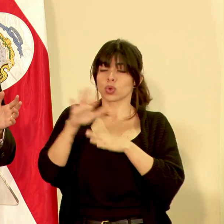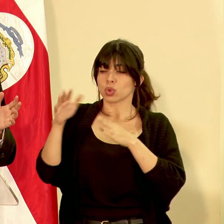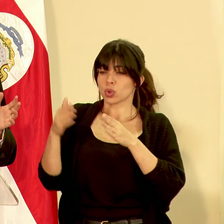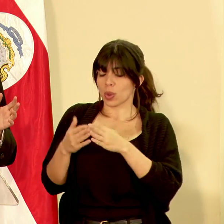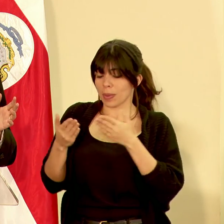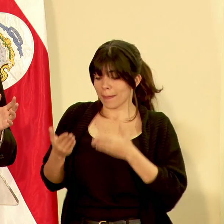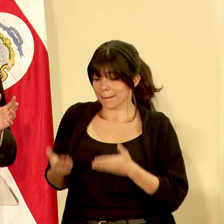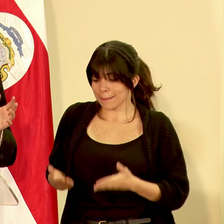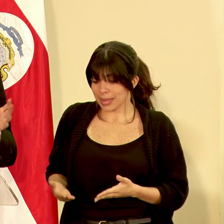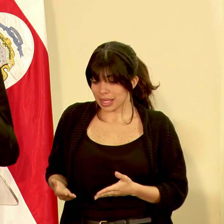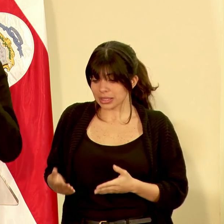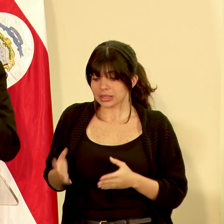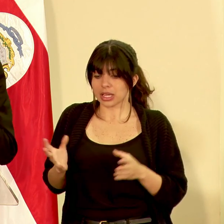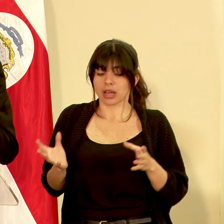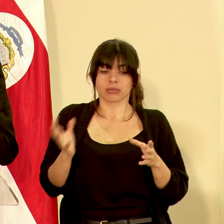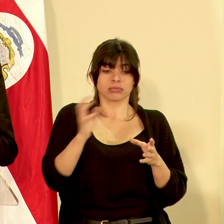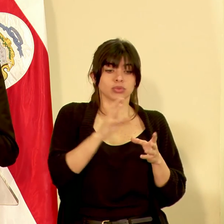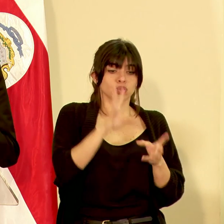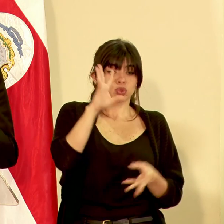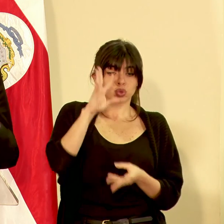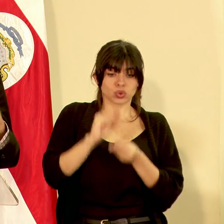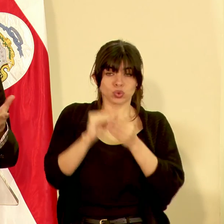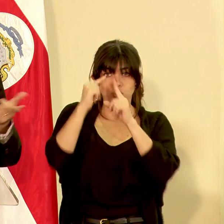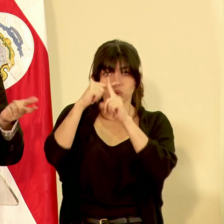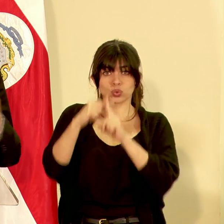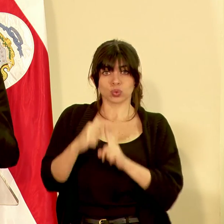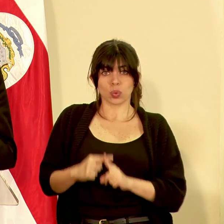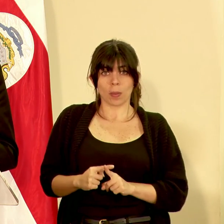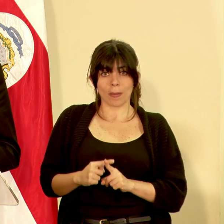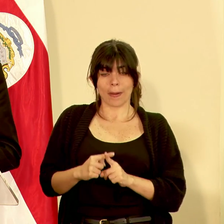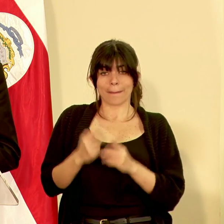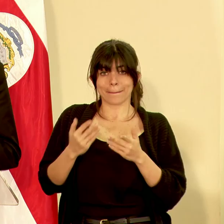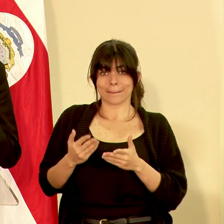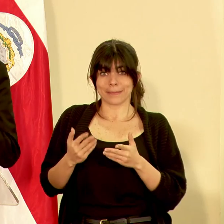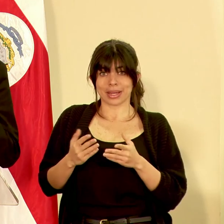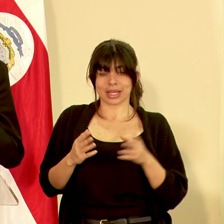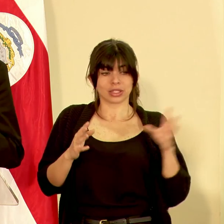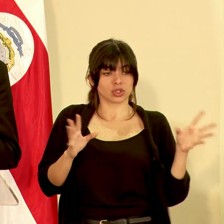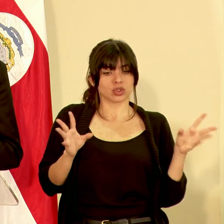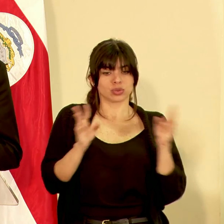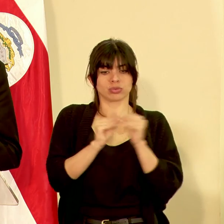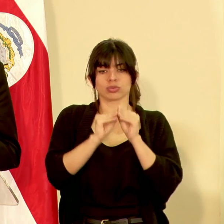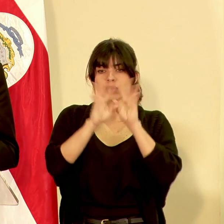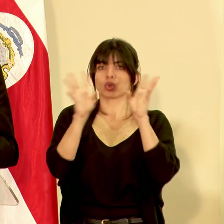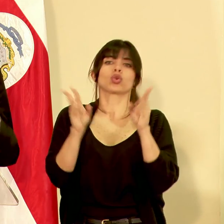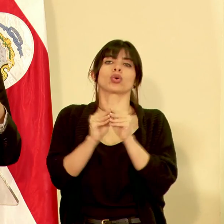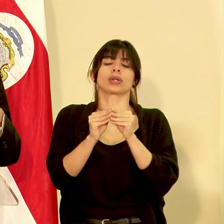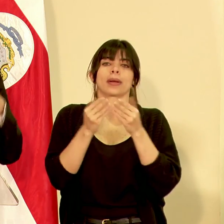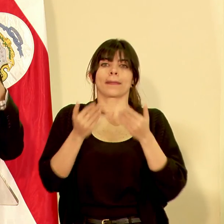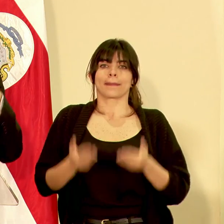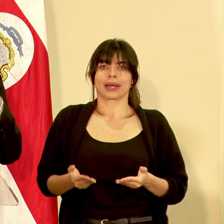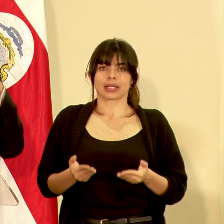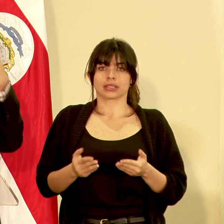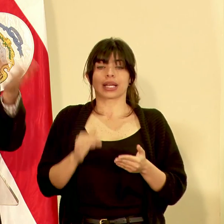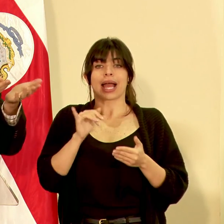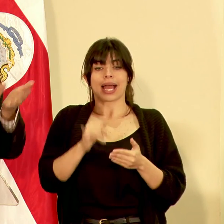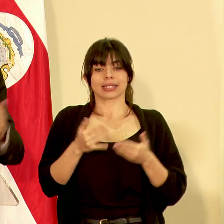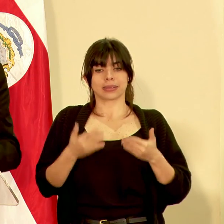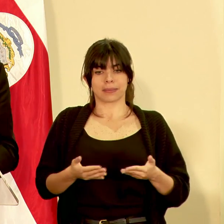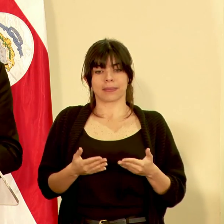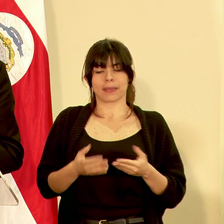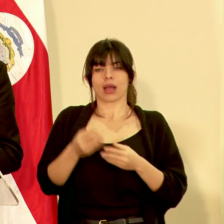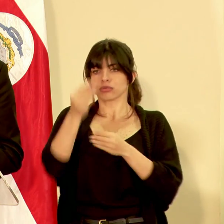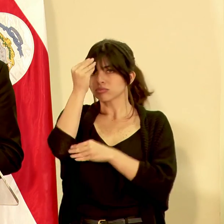a meter en el contenedor súmelo sume la tara o el peso del contenedor y ese es el peso total y ese es el peso que usted